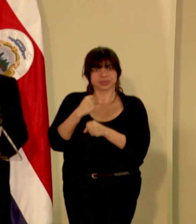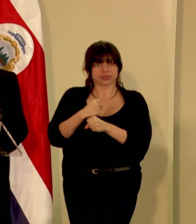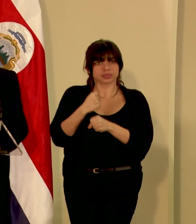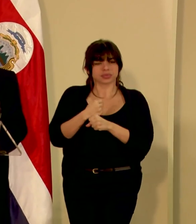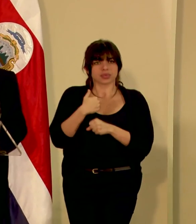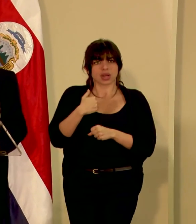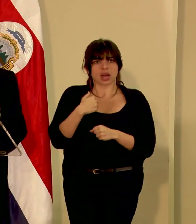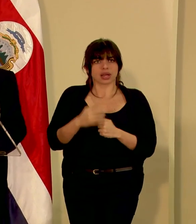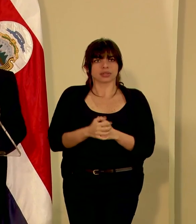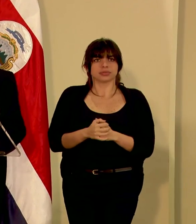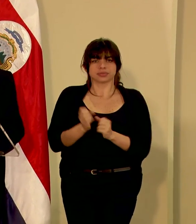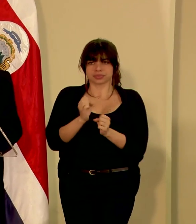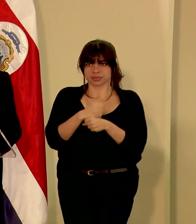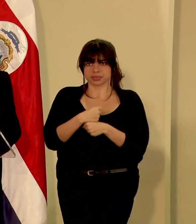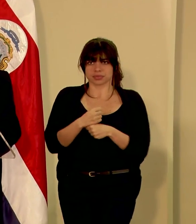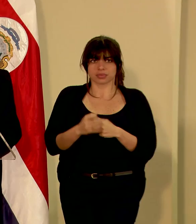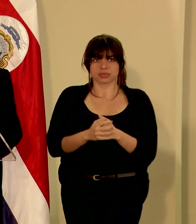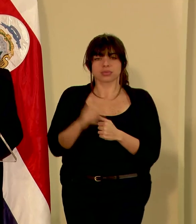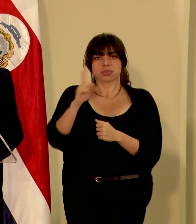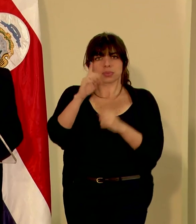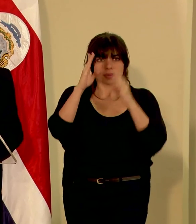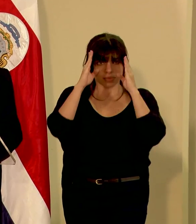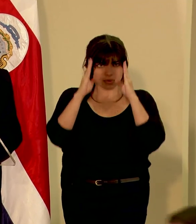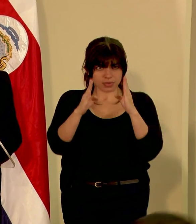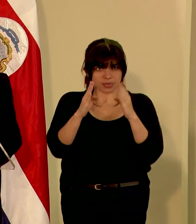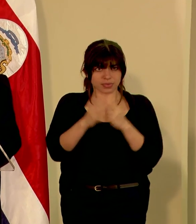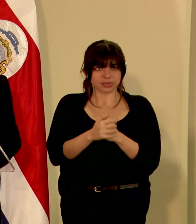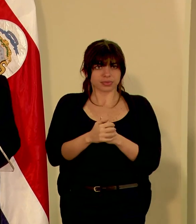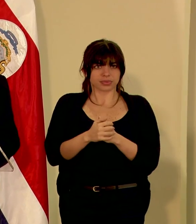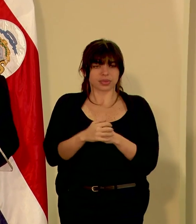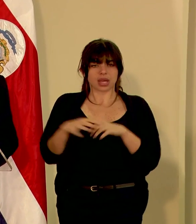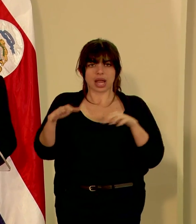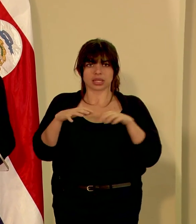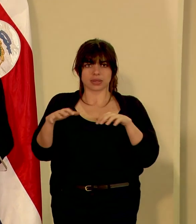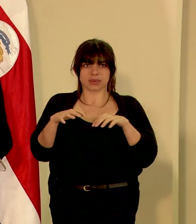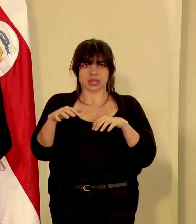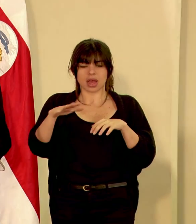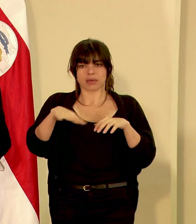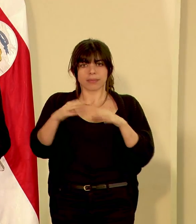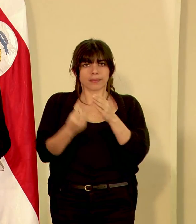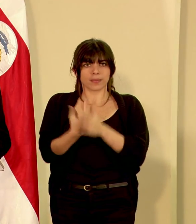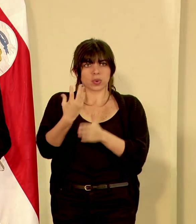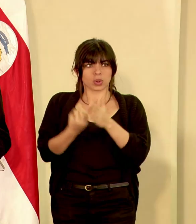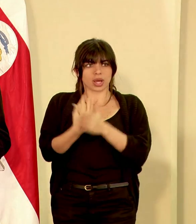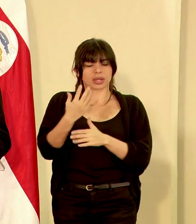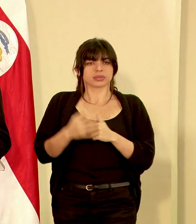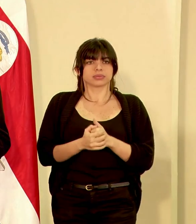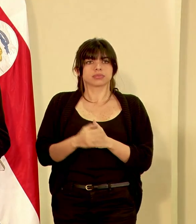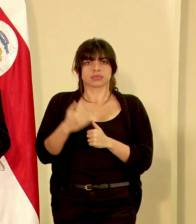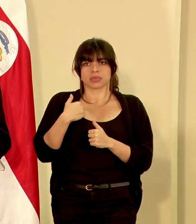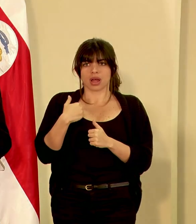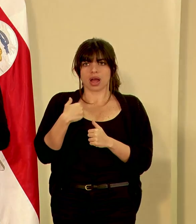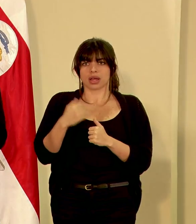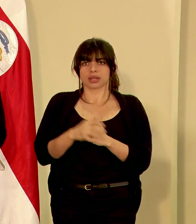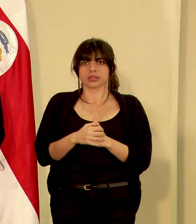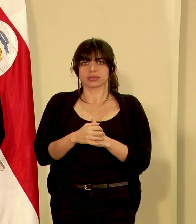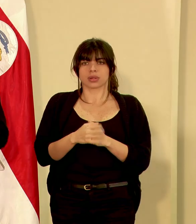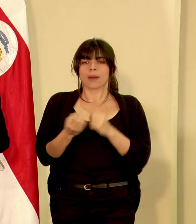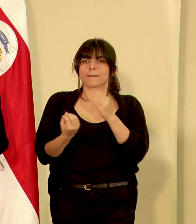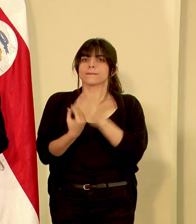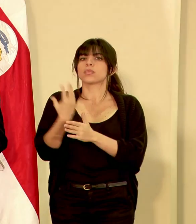que se están desarrollando en atención a la actividad volcánica que ha tenido el